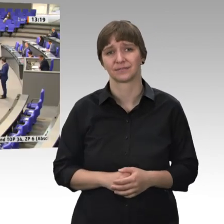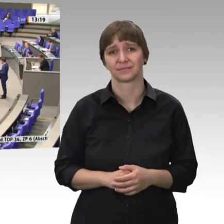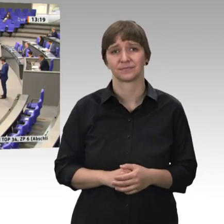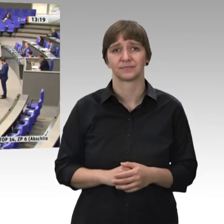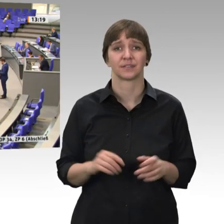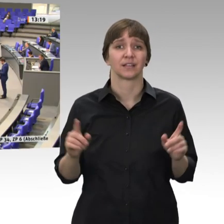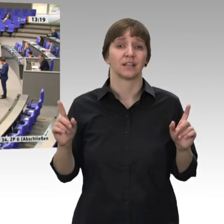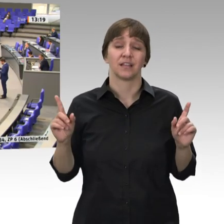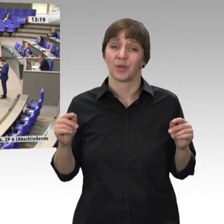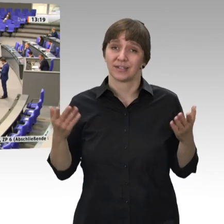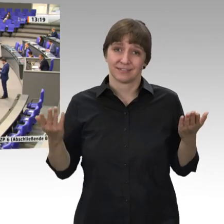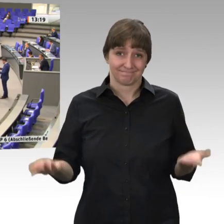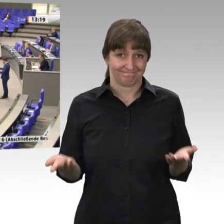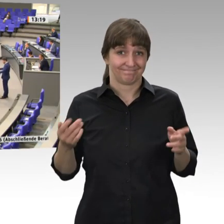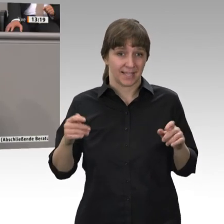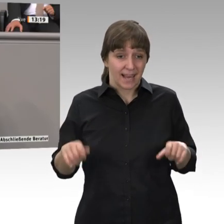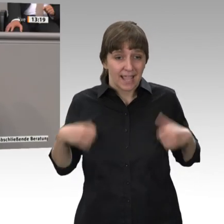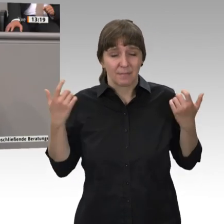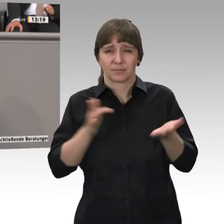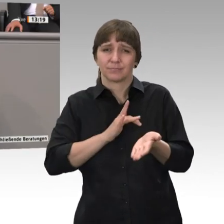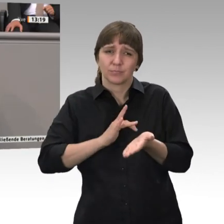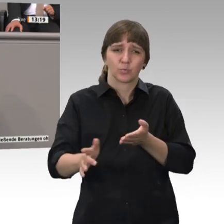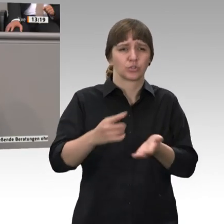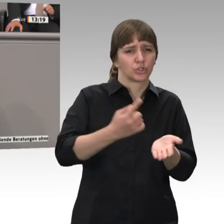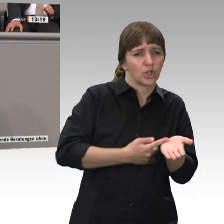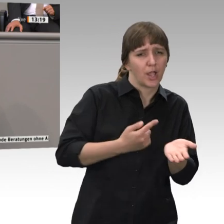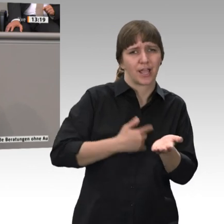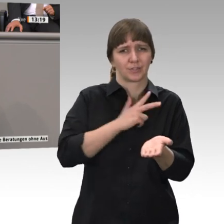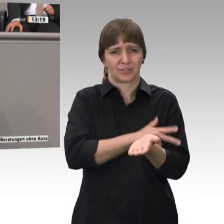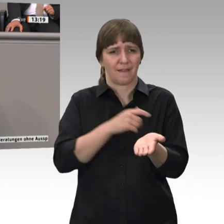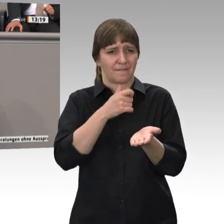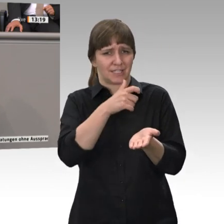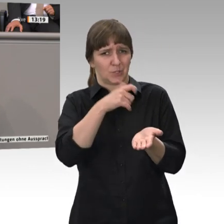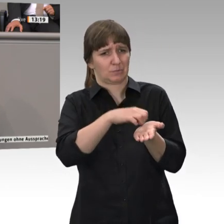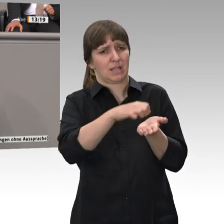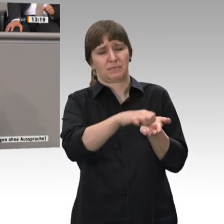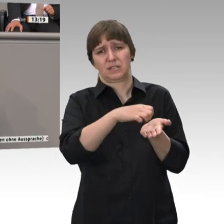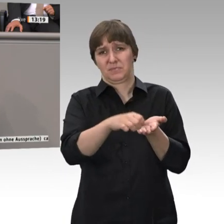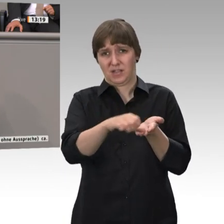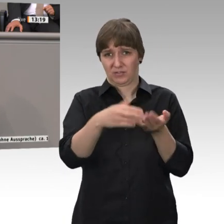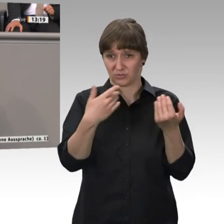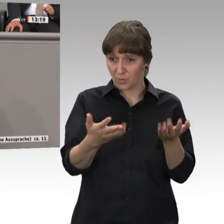Ein Leben für Steuer- und Sozialversicherung kann und darf nicht die Perspektive sein, die wir unserer Jugend wünschen, meine Damen und Herren.